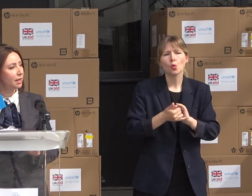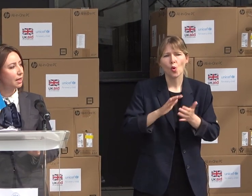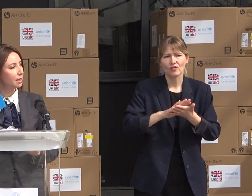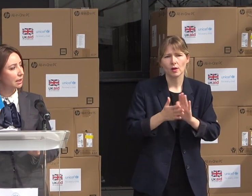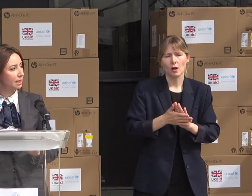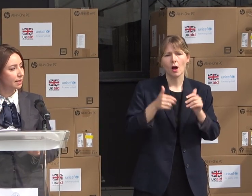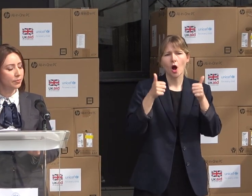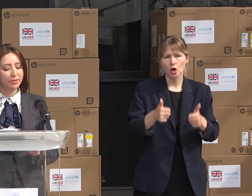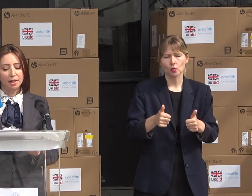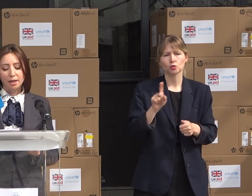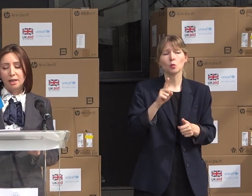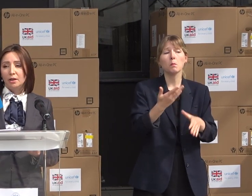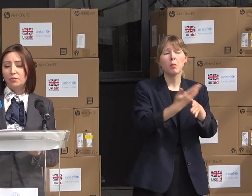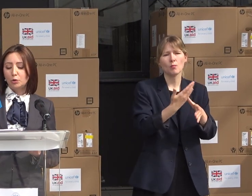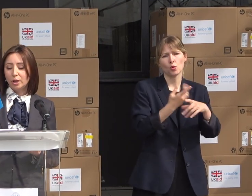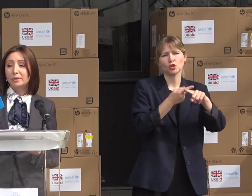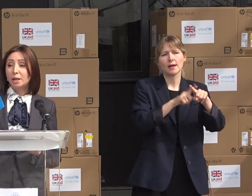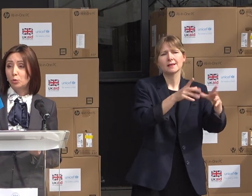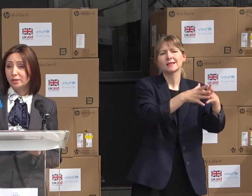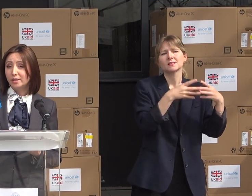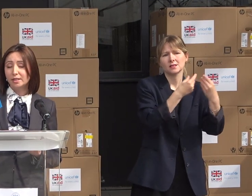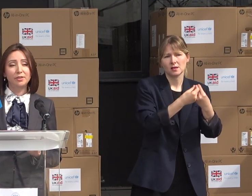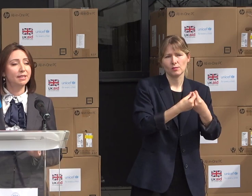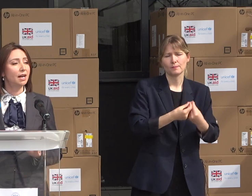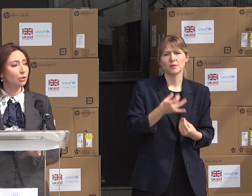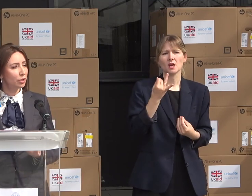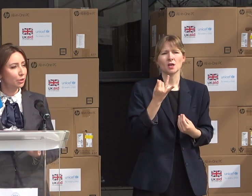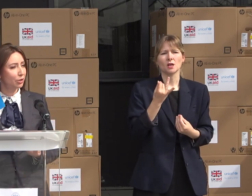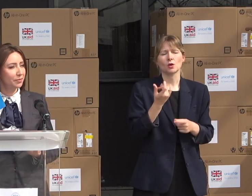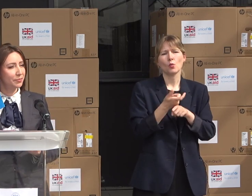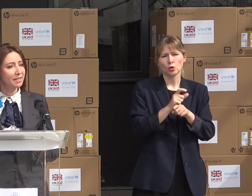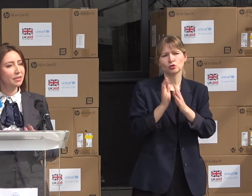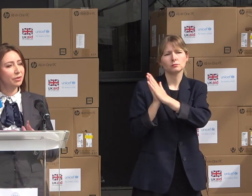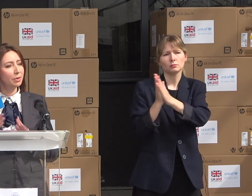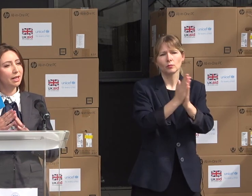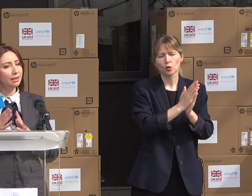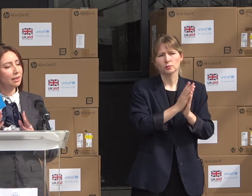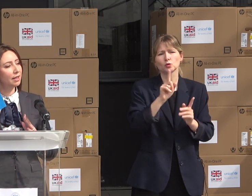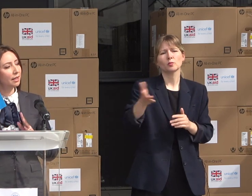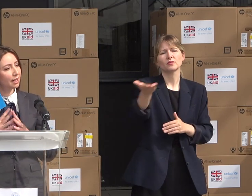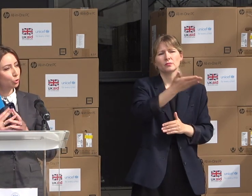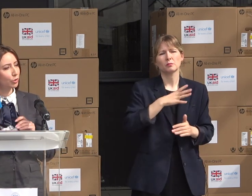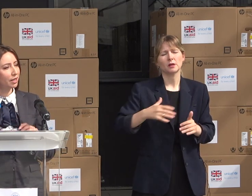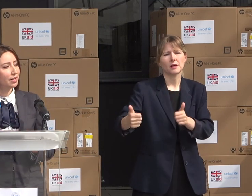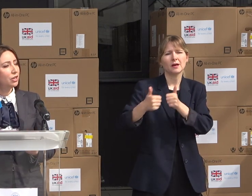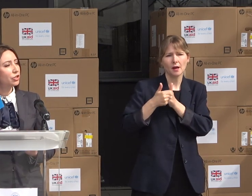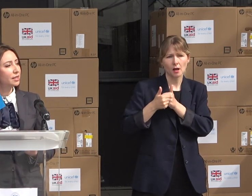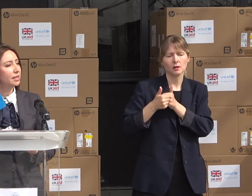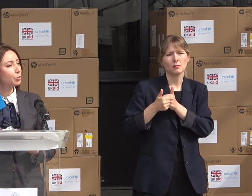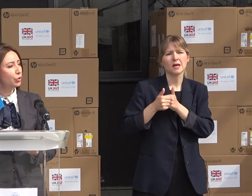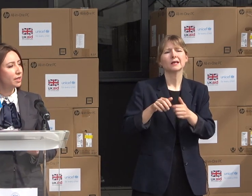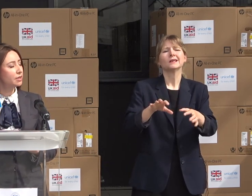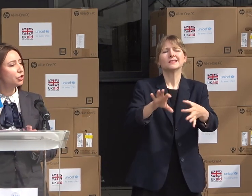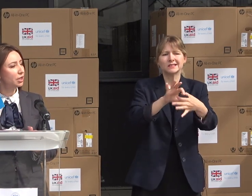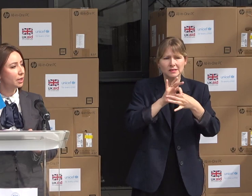familiile în criză. Vă rugăm tare mult să fiți alături de noi, să fim în legătură și